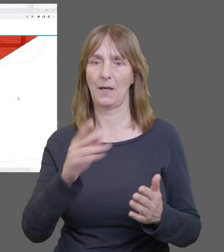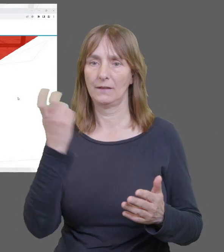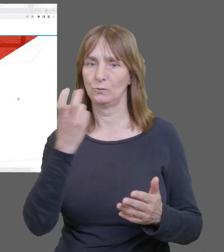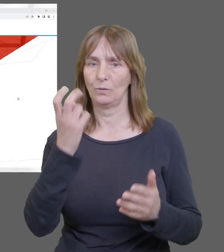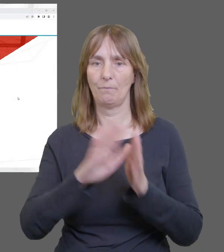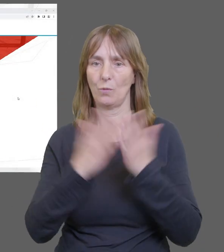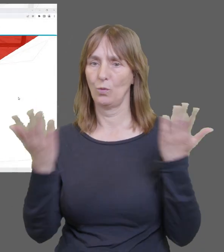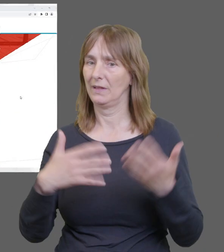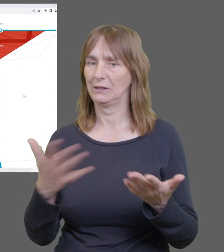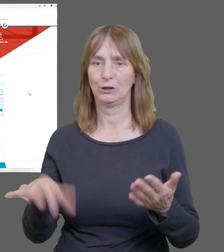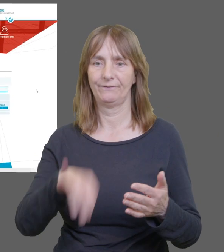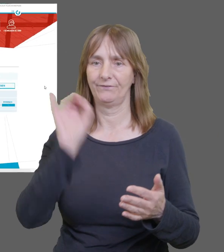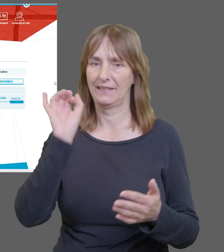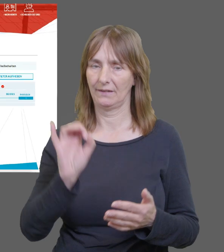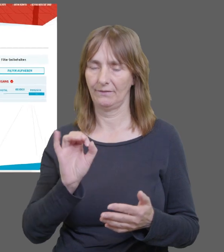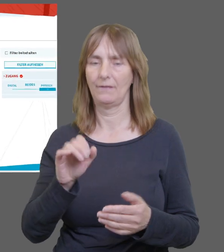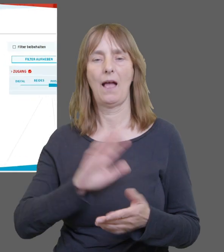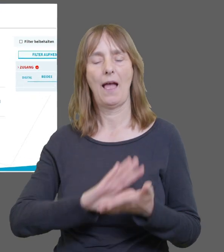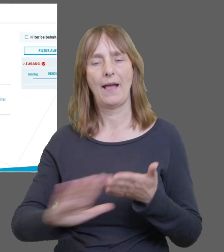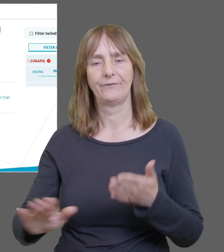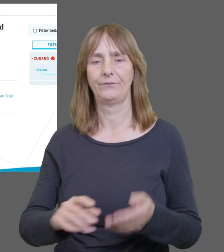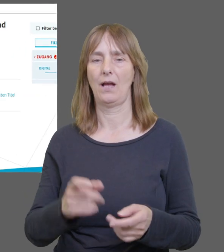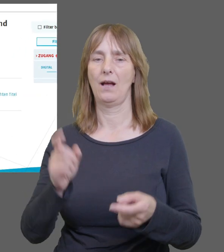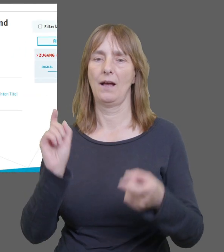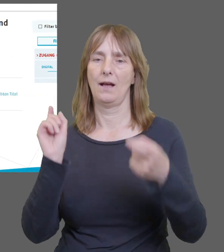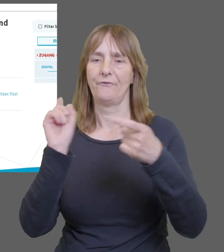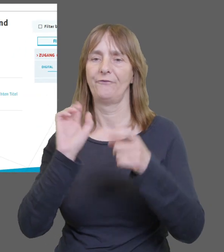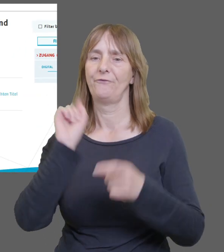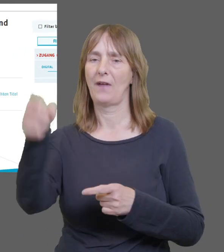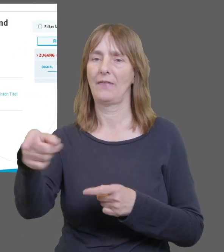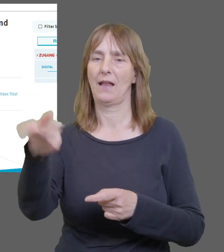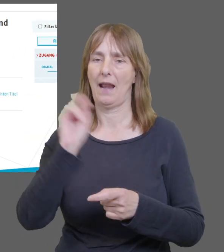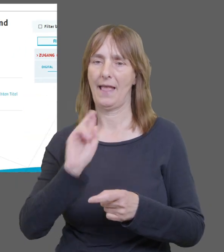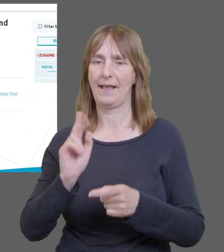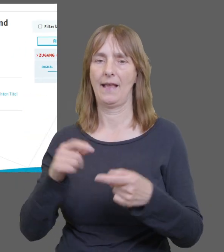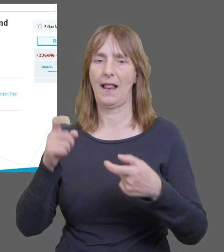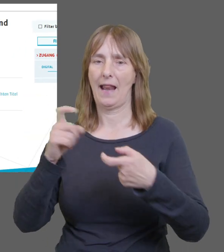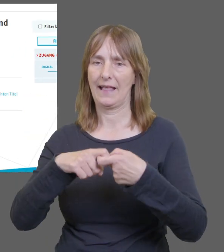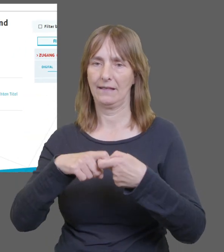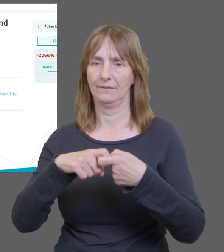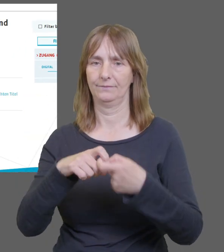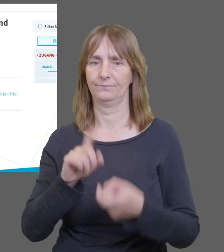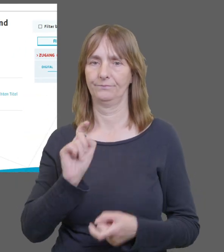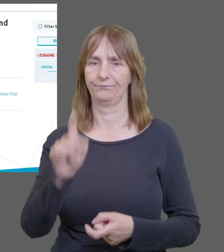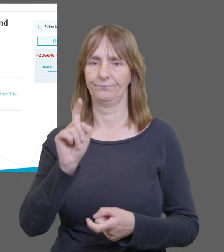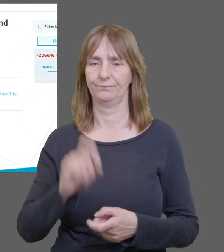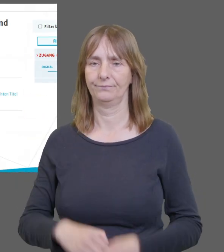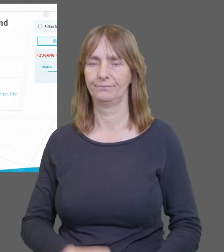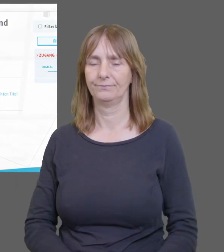Erfolg bei der Suche im Slupkatalog haben, so gelangen Sie über diesen Link direkt ins Fernleihportal.